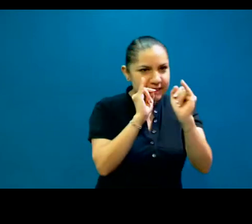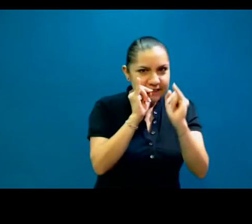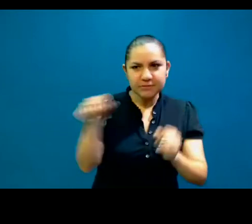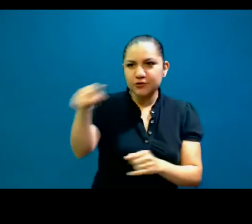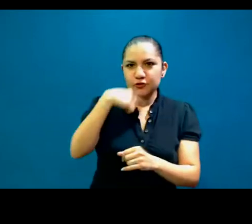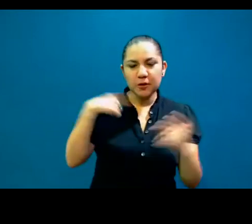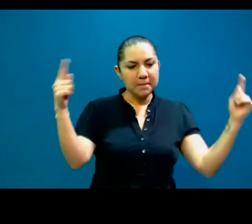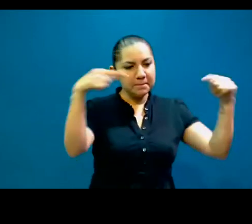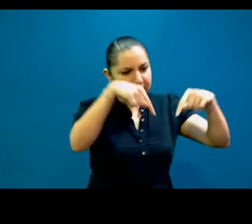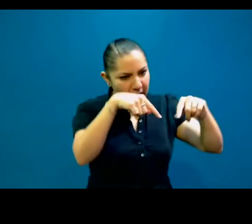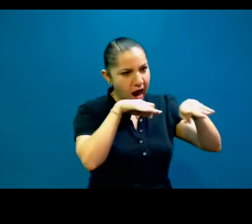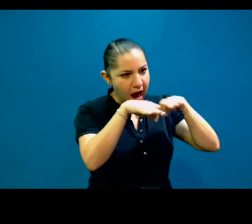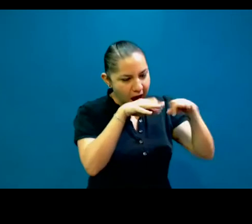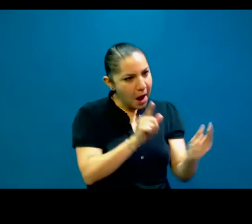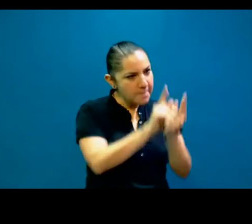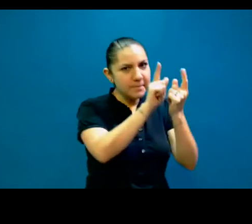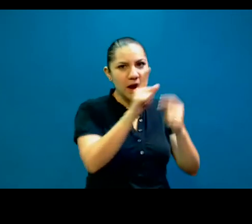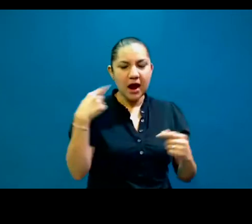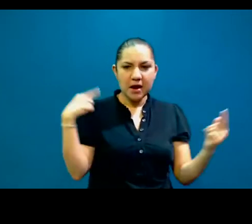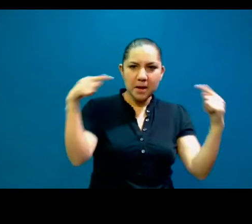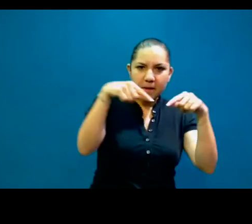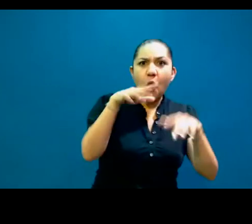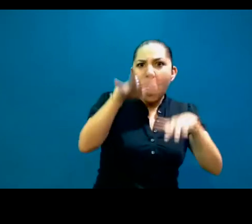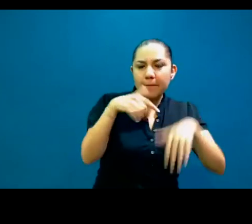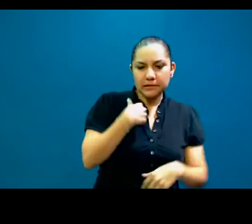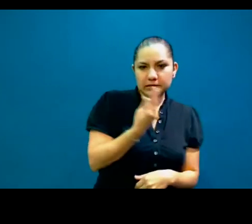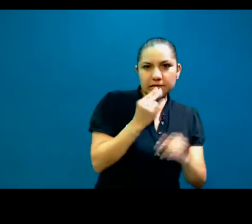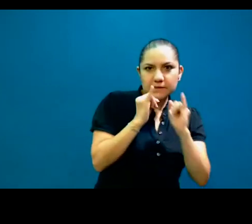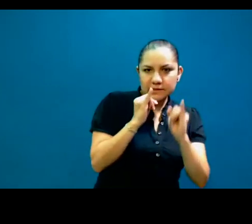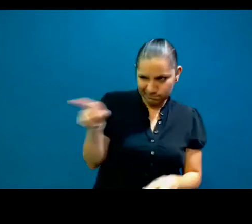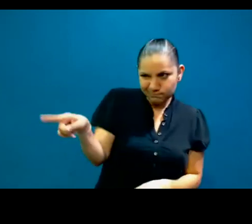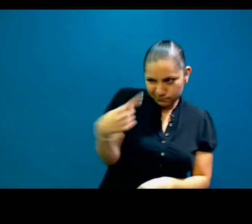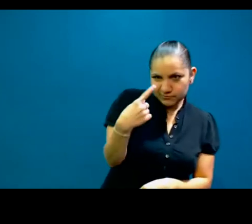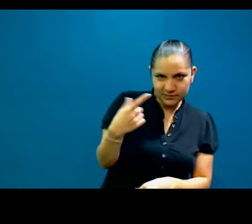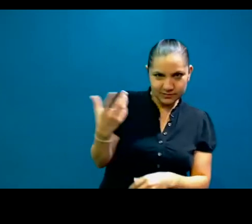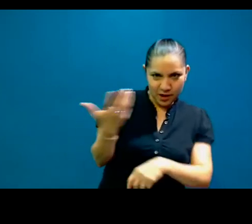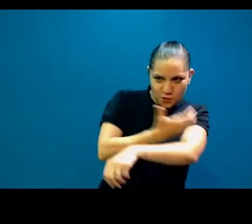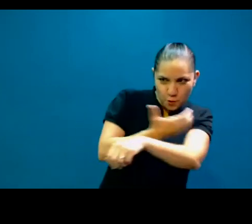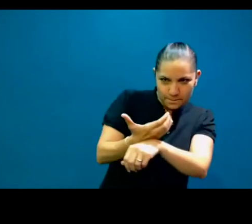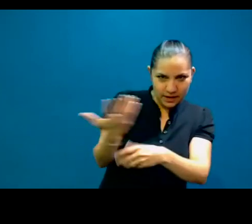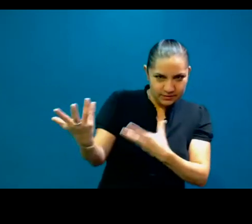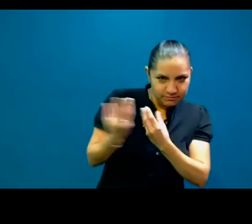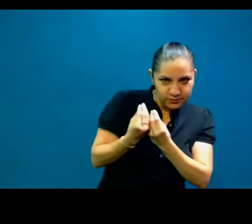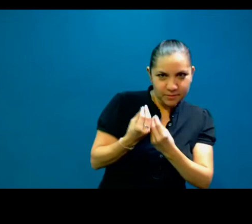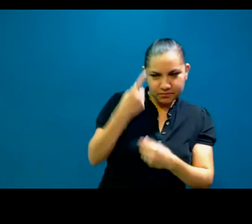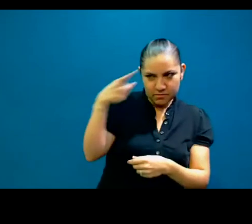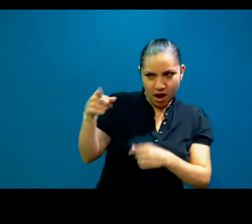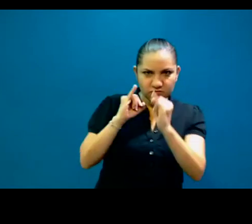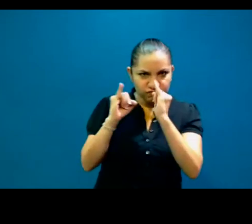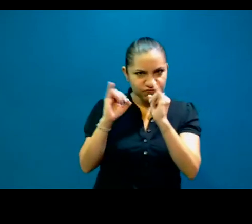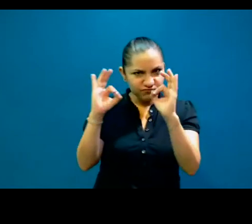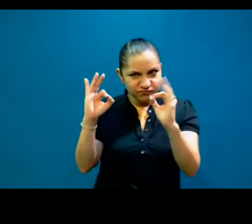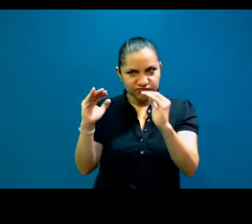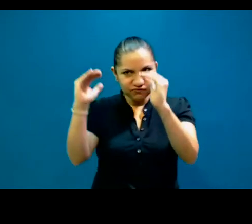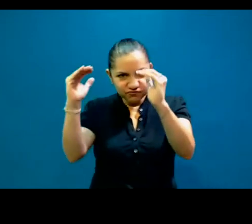encontrábamos en diversos lugares, que confiábamos en uno, del, del, del, del, uno y el otro del nivel de interpretación, de,